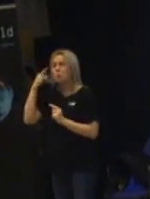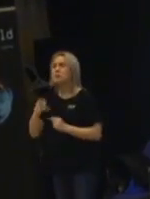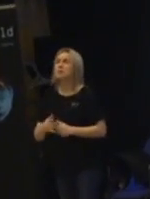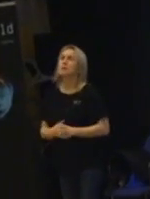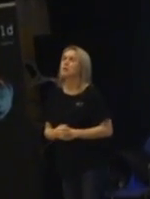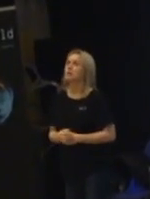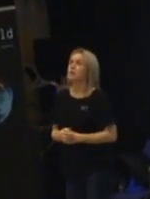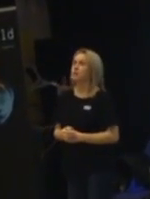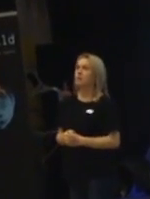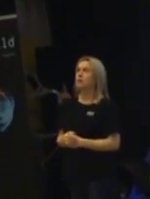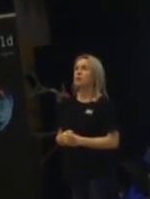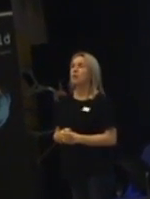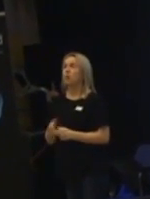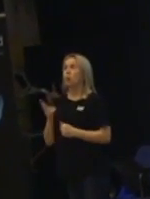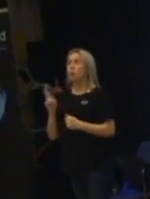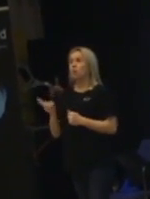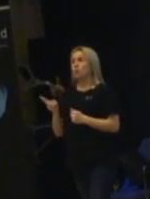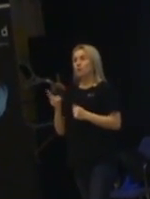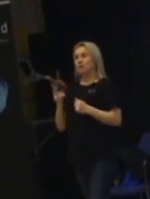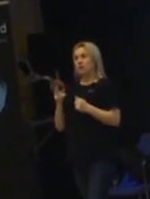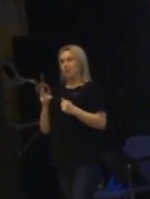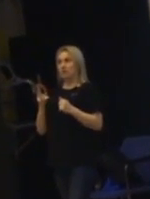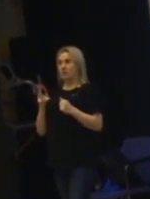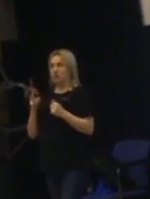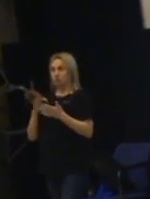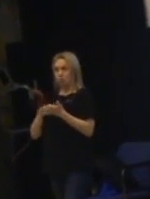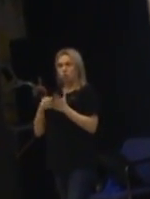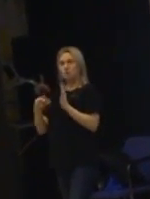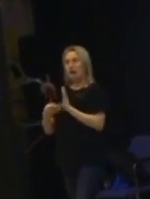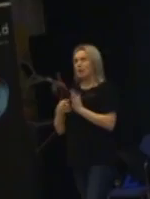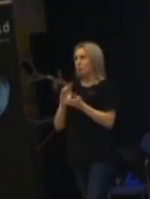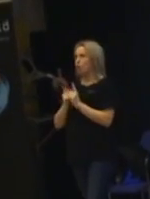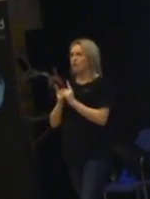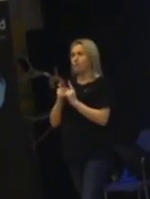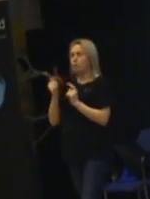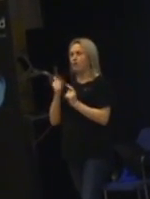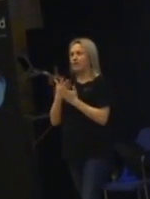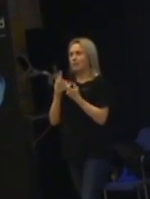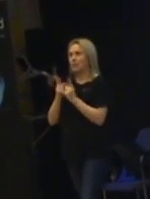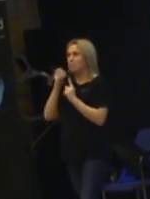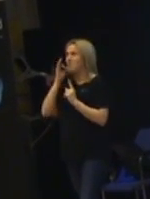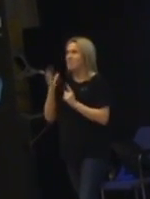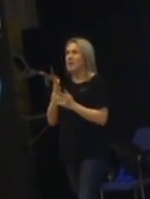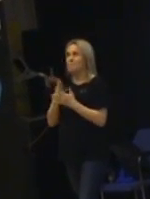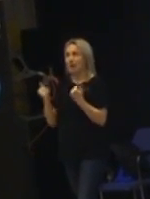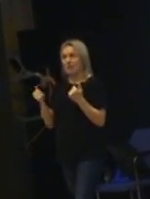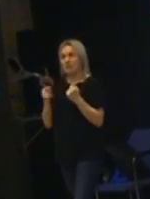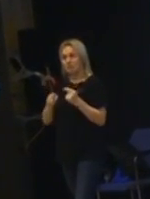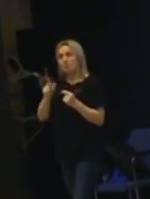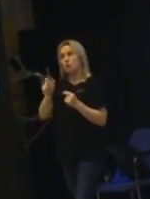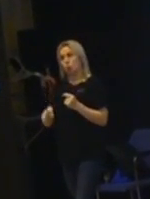Det är också så att de här projekten inte alls behöver vara perfekta. Men den här personen kanske behöver få höra att